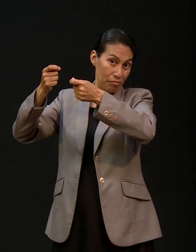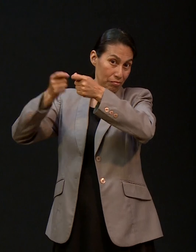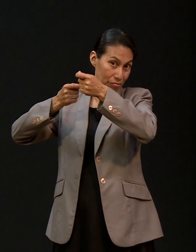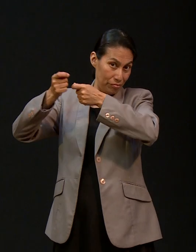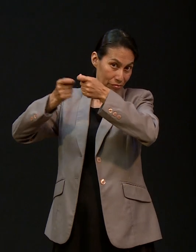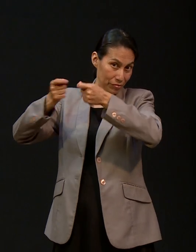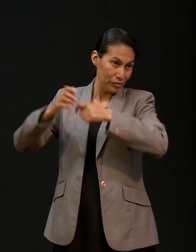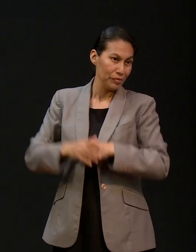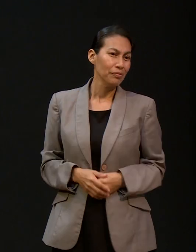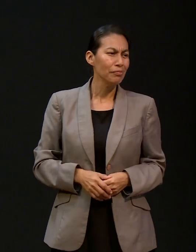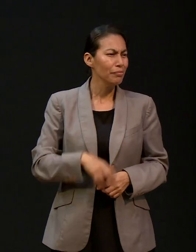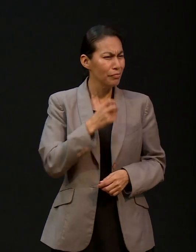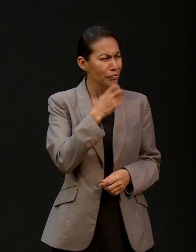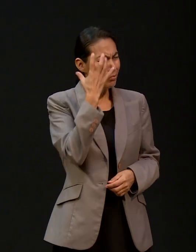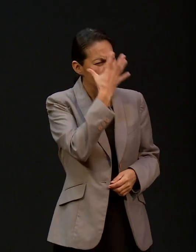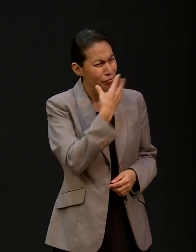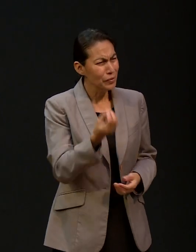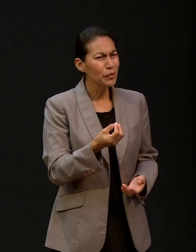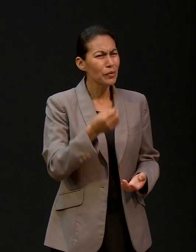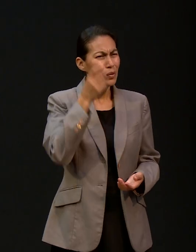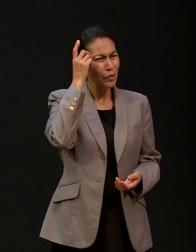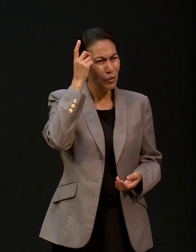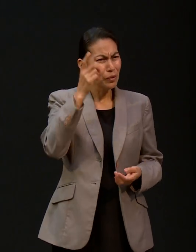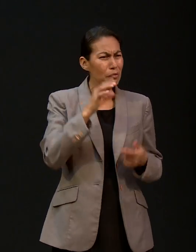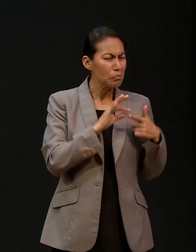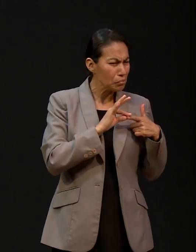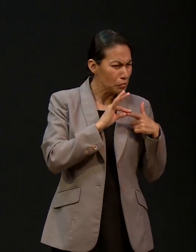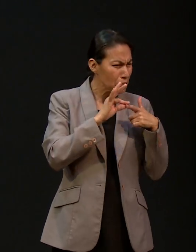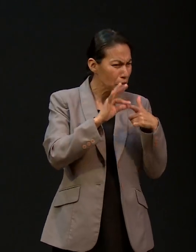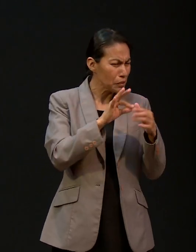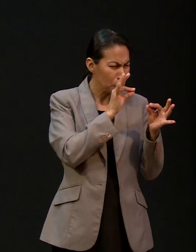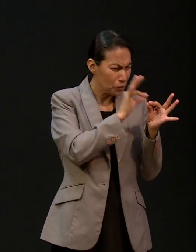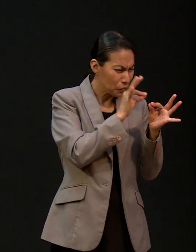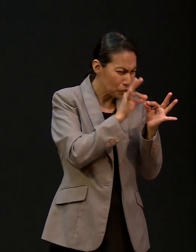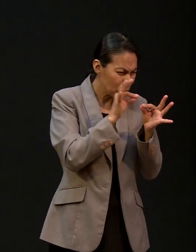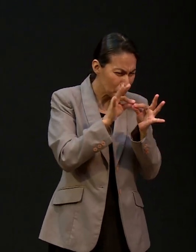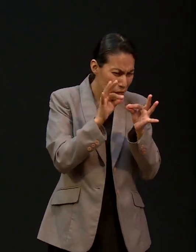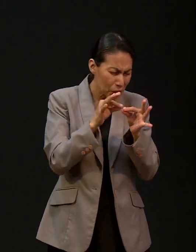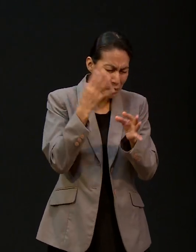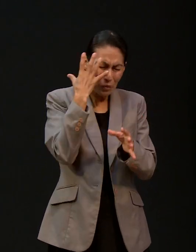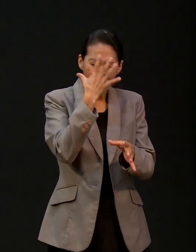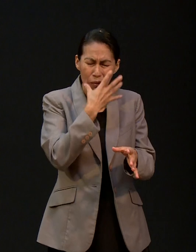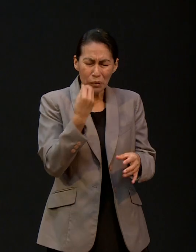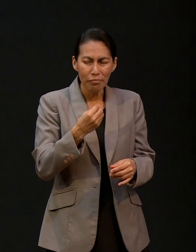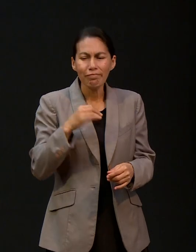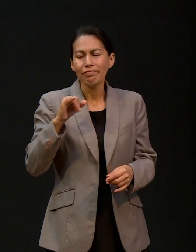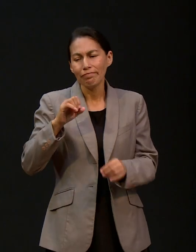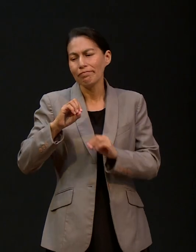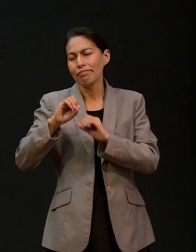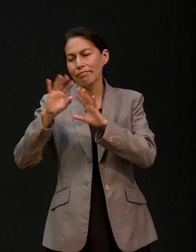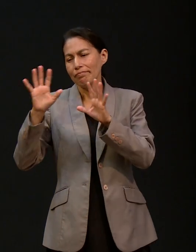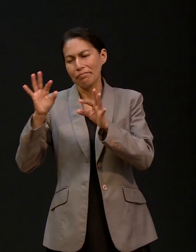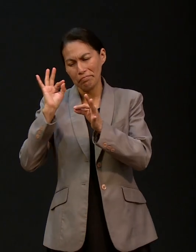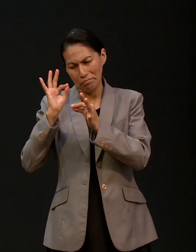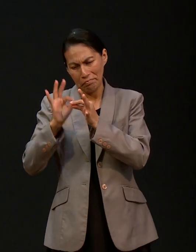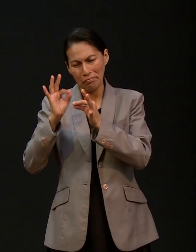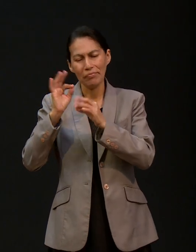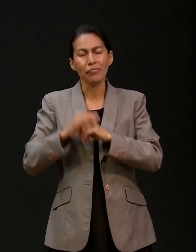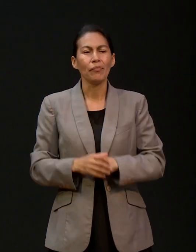maravilloso! No cabe duda, Dios va hilando nuestra vida de una manera extraordinaria. Cuando reflexionamos de